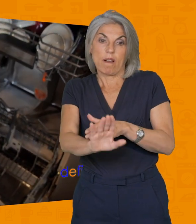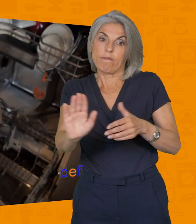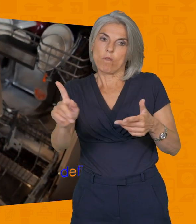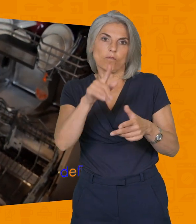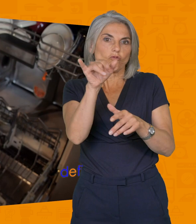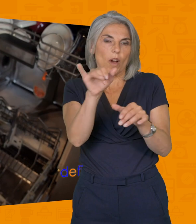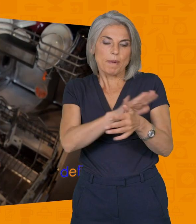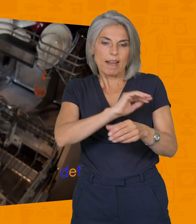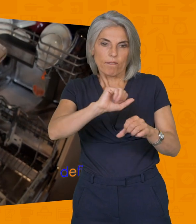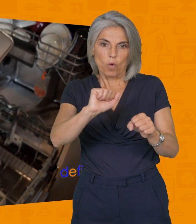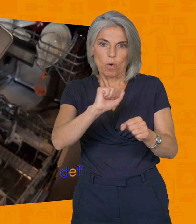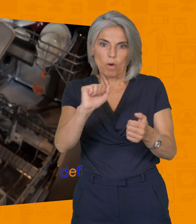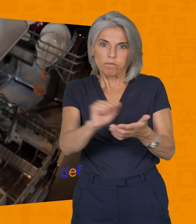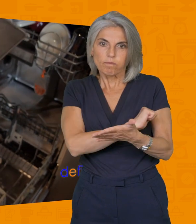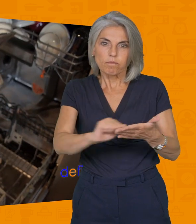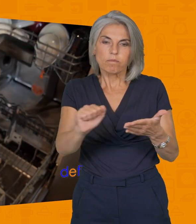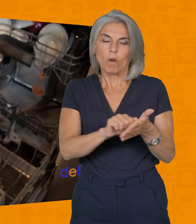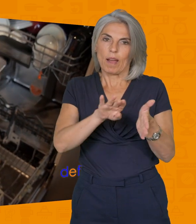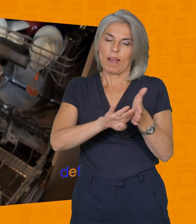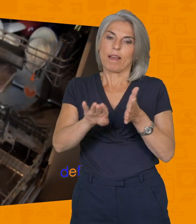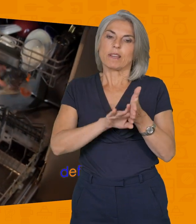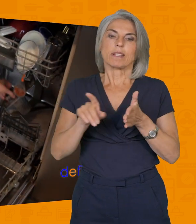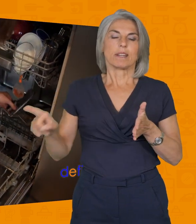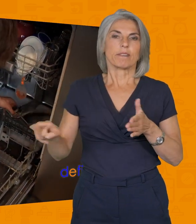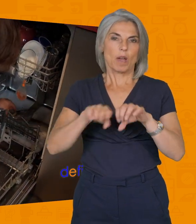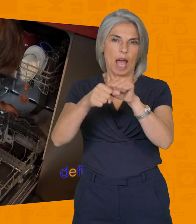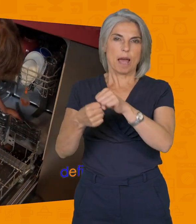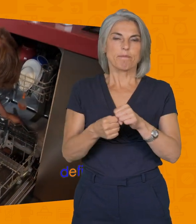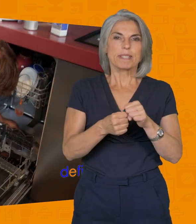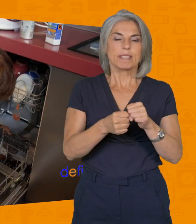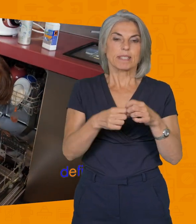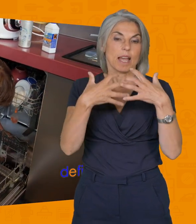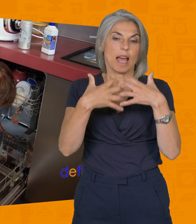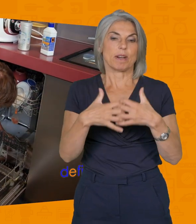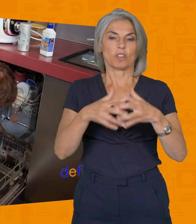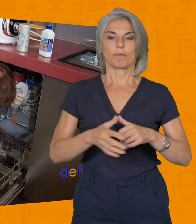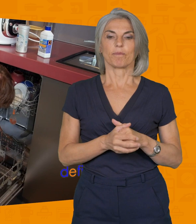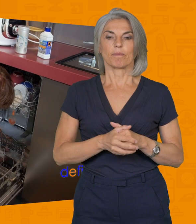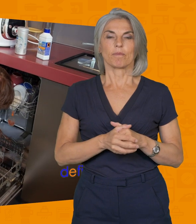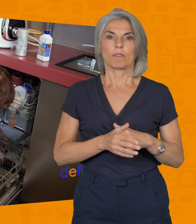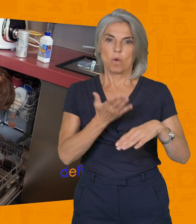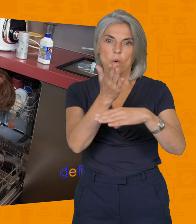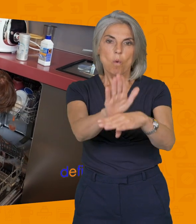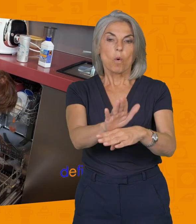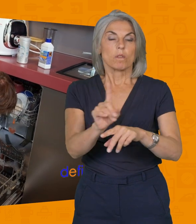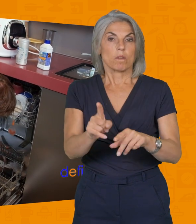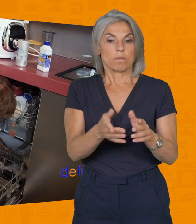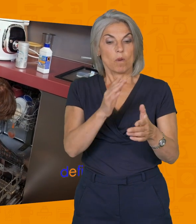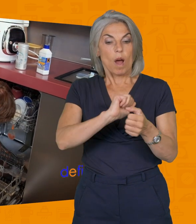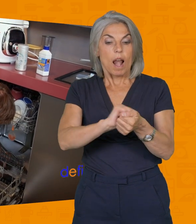faites jamais quand le lave-vaisselle a fini, pourrait vraiment venir abîmer votre appareil à la longue. C'était vraiment pour vous montrer, pendant le lavage,